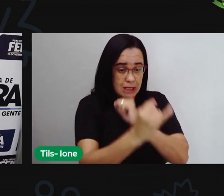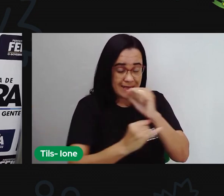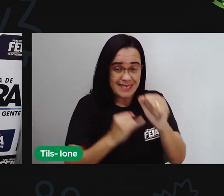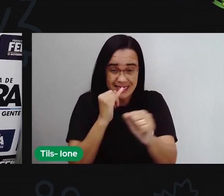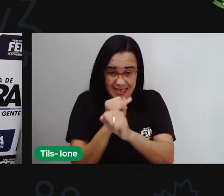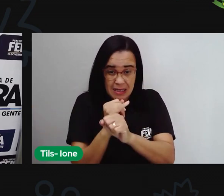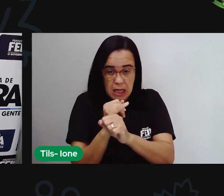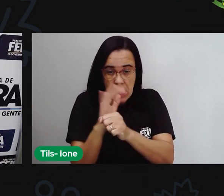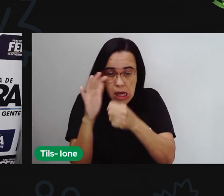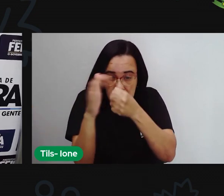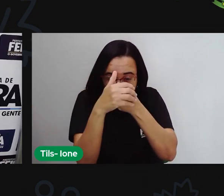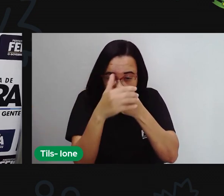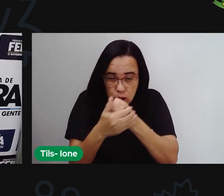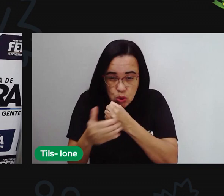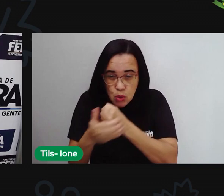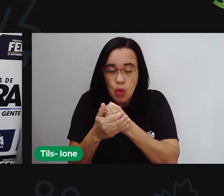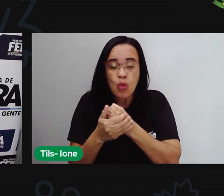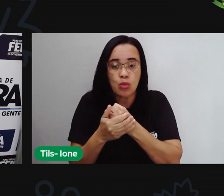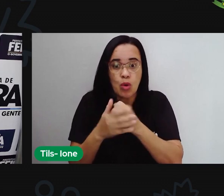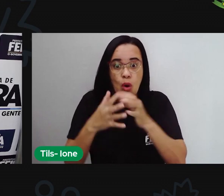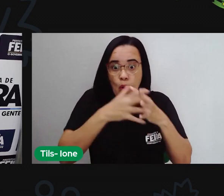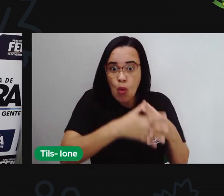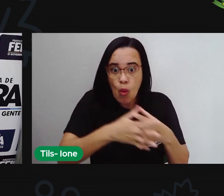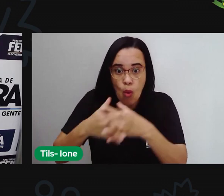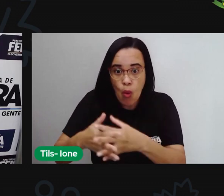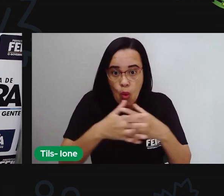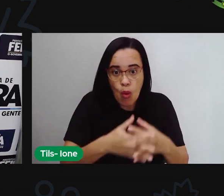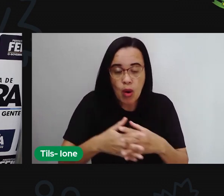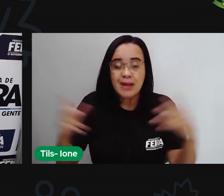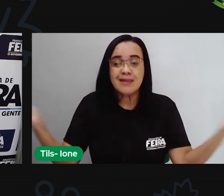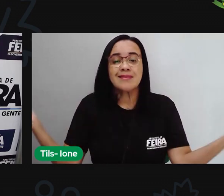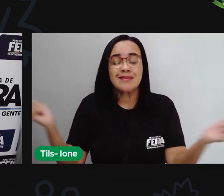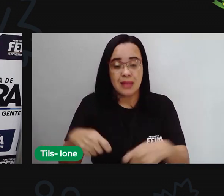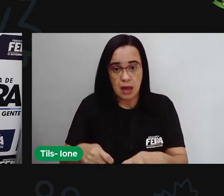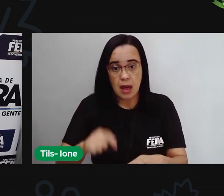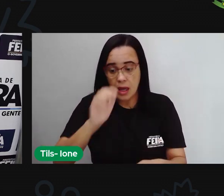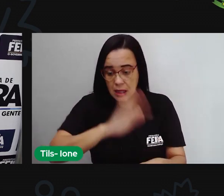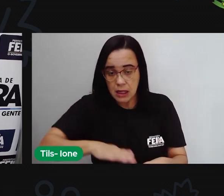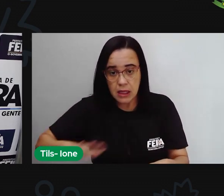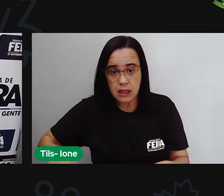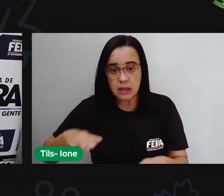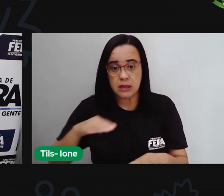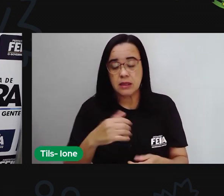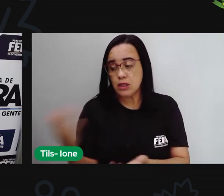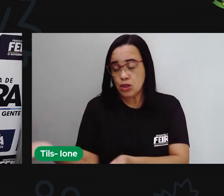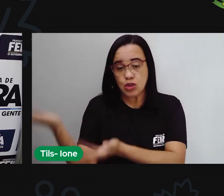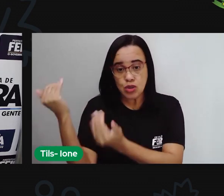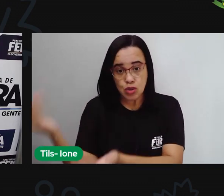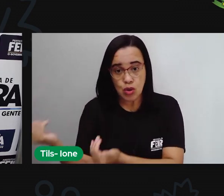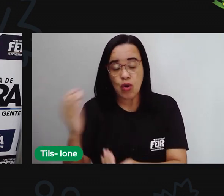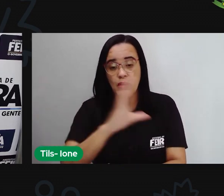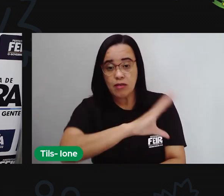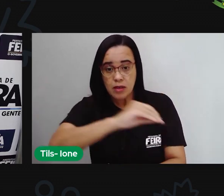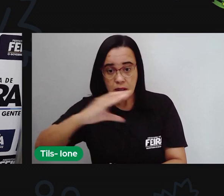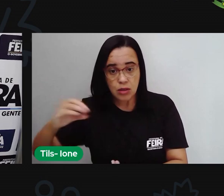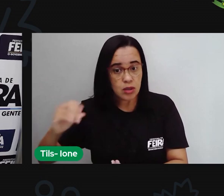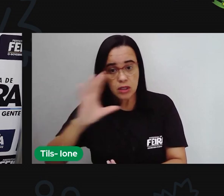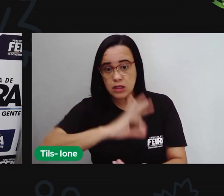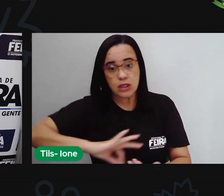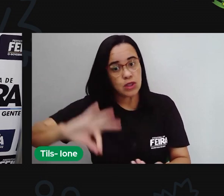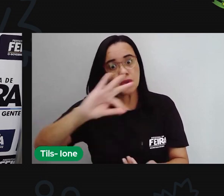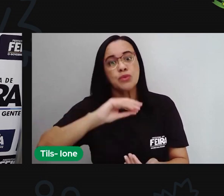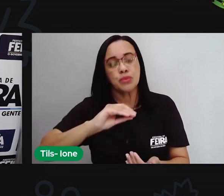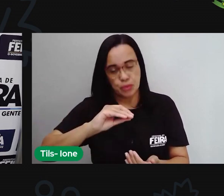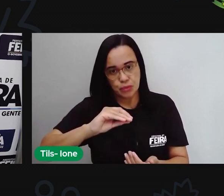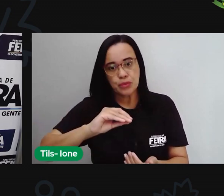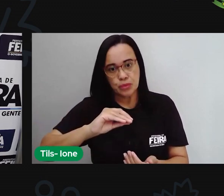para confundir para fazer com que crianças e adolescentes tenham ideias né desenvolvam ações em suas